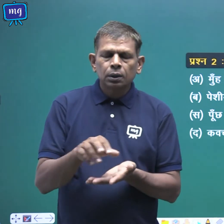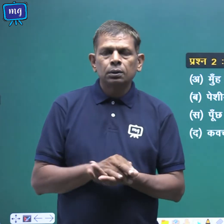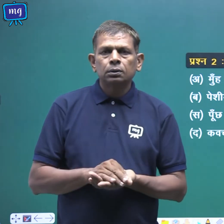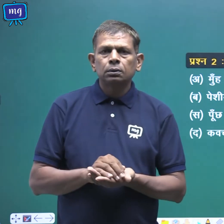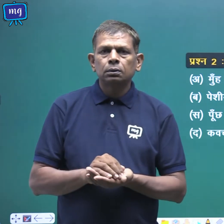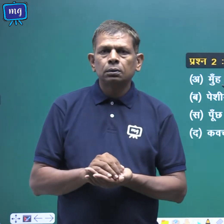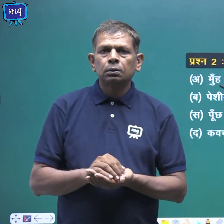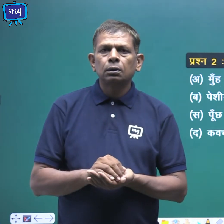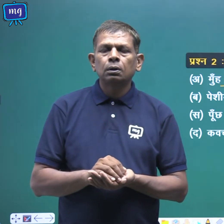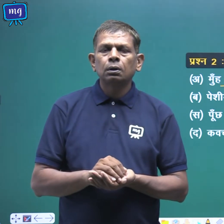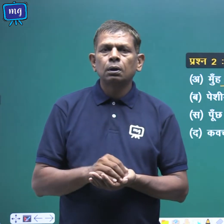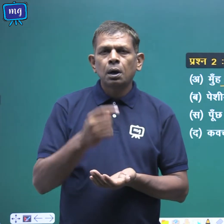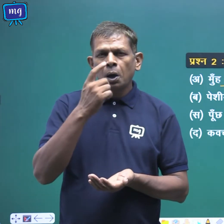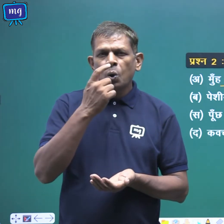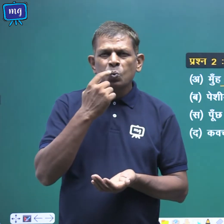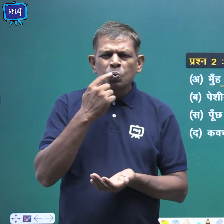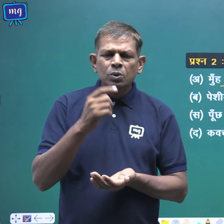मूँ से